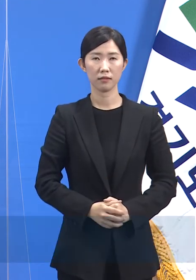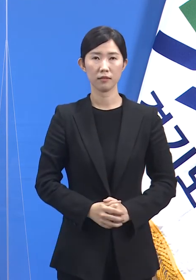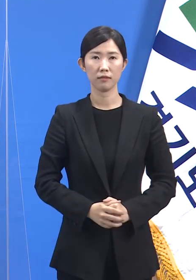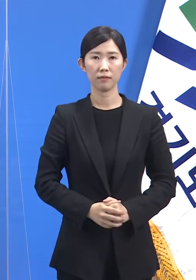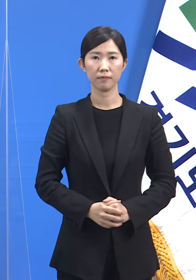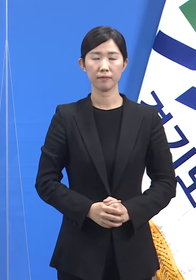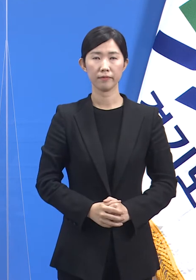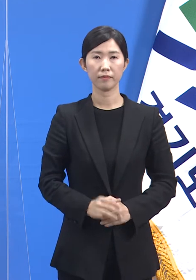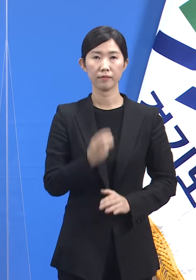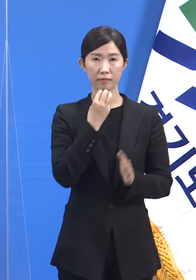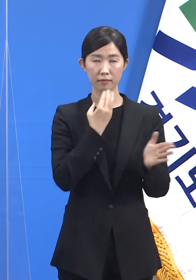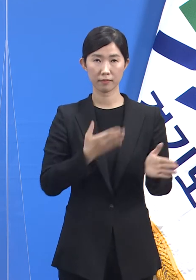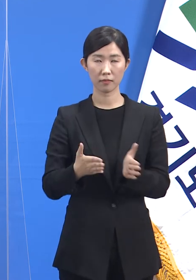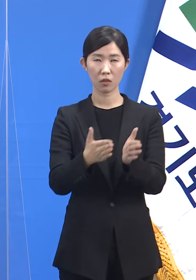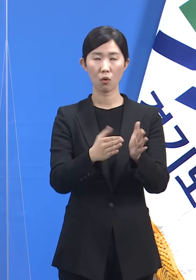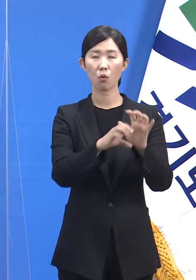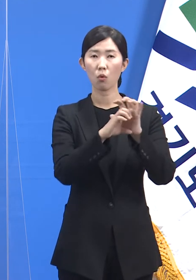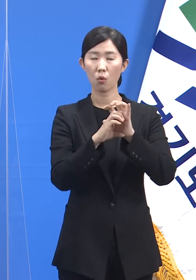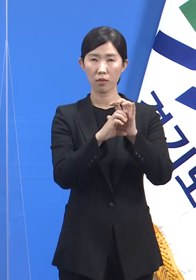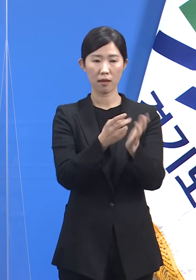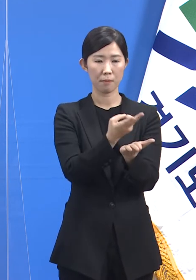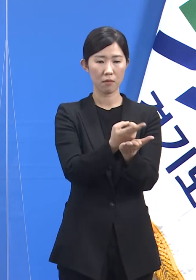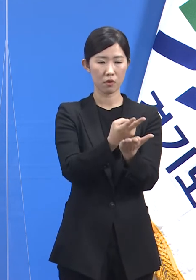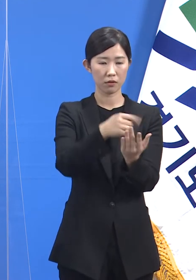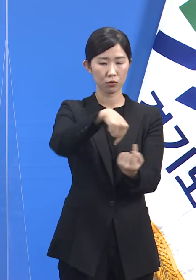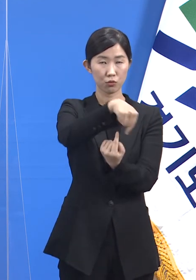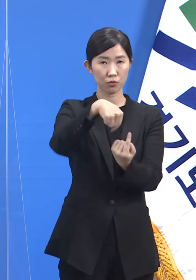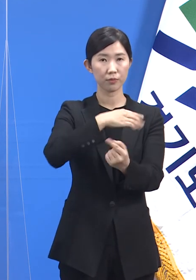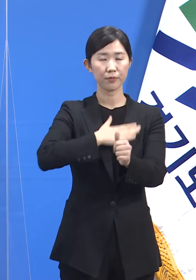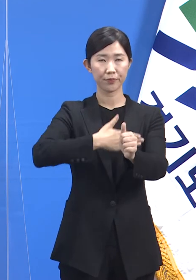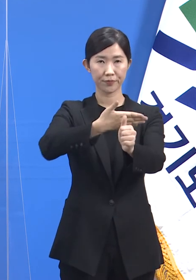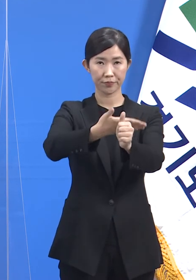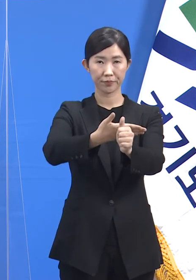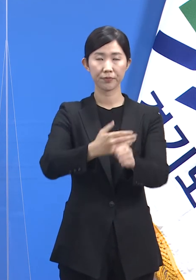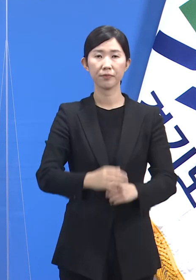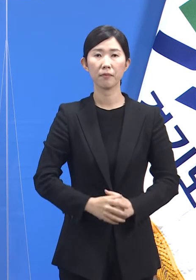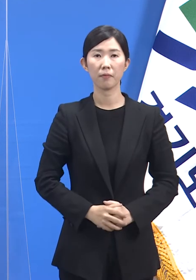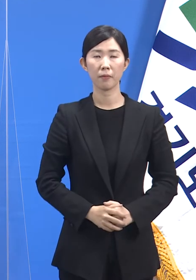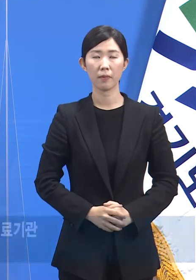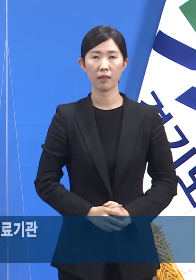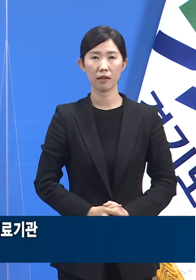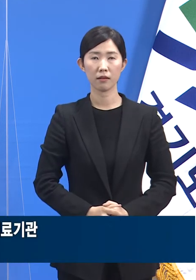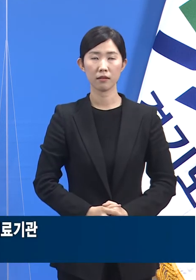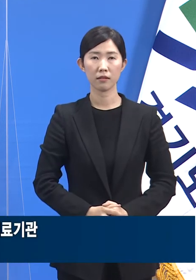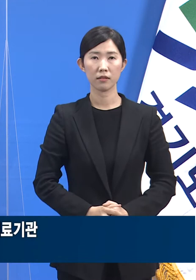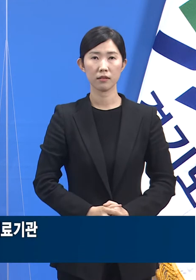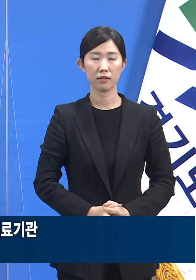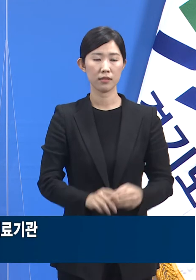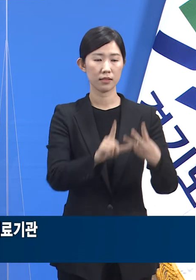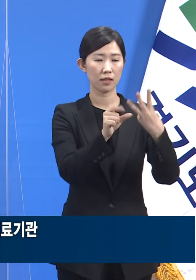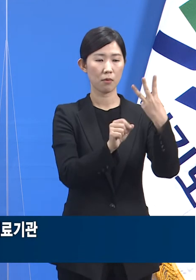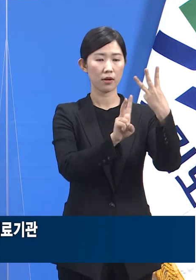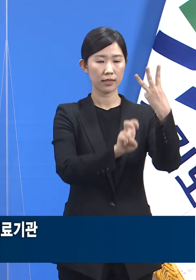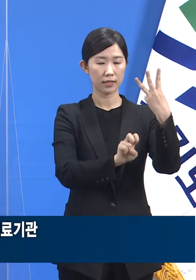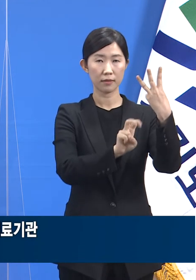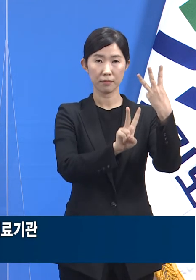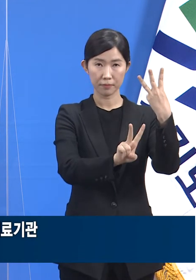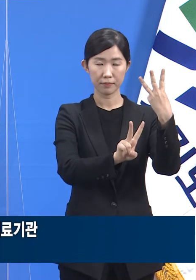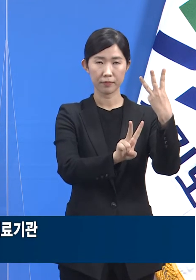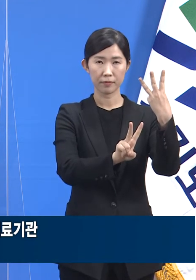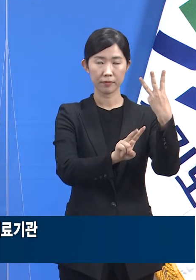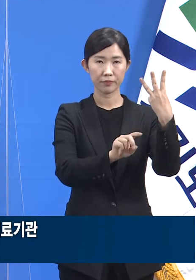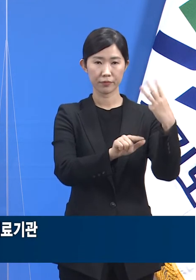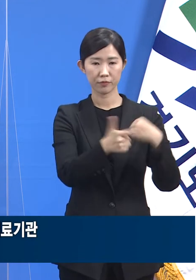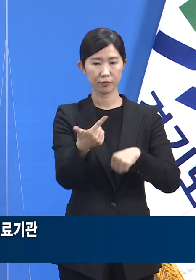경기도의 코로나19 병상 운용 현황에 대해 말씀드리겠습니다. 3월 22일 20시 기준